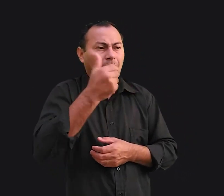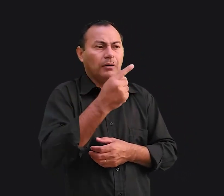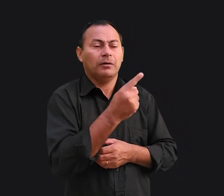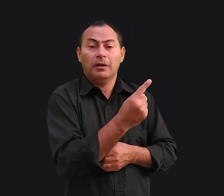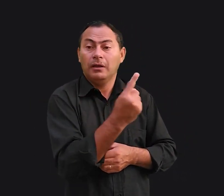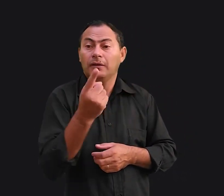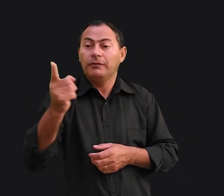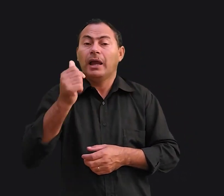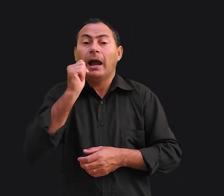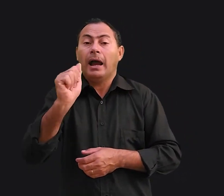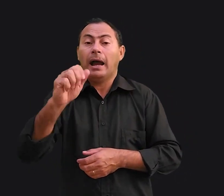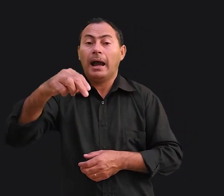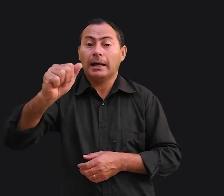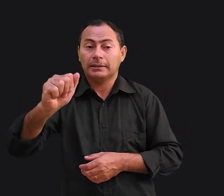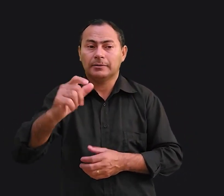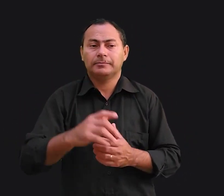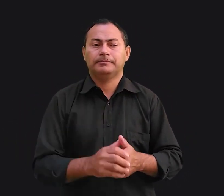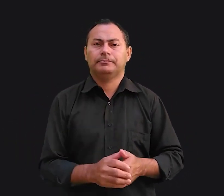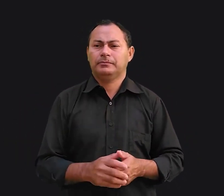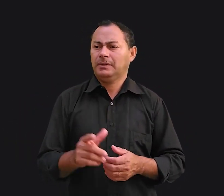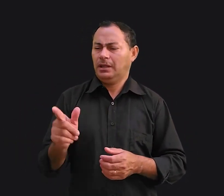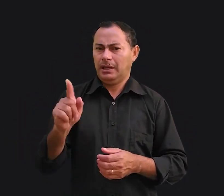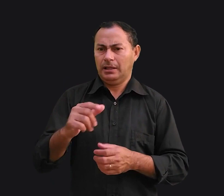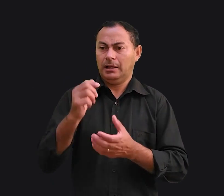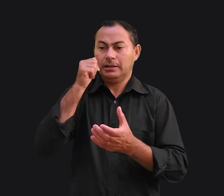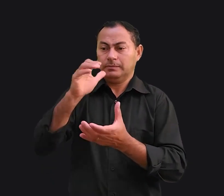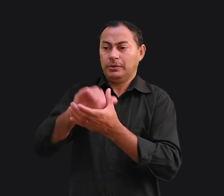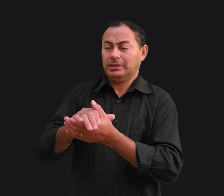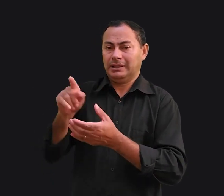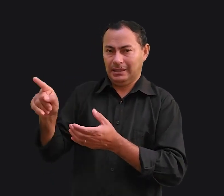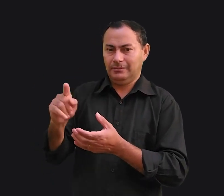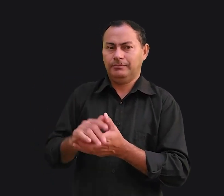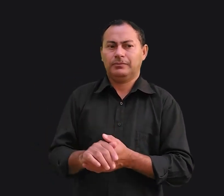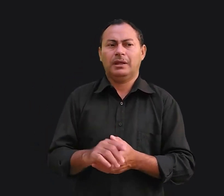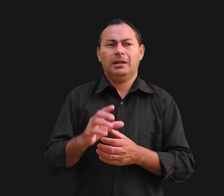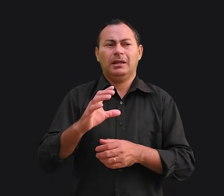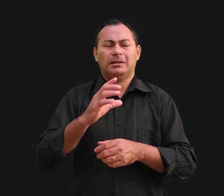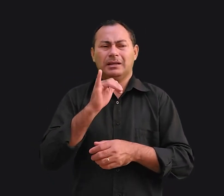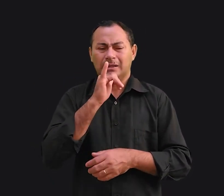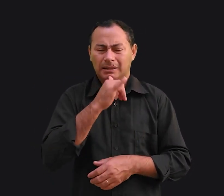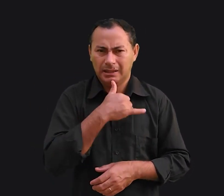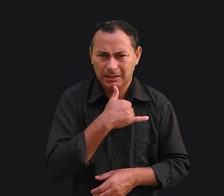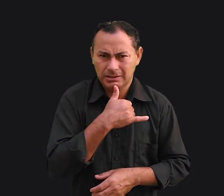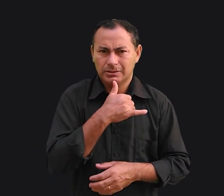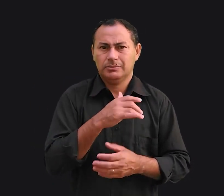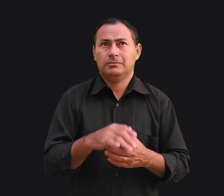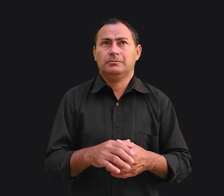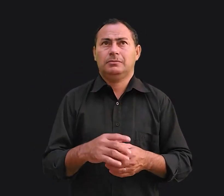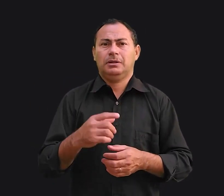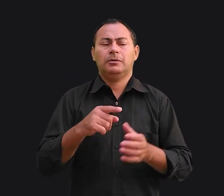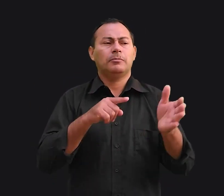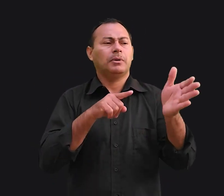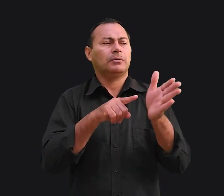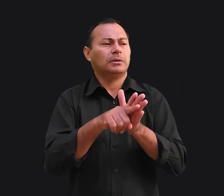ir ver a Ana. Essa era a esposa dele. Ela está muito chateada. Eu perguntei,